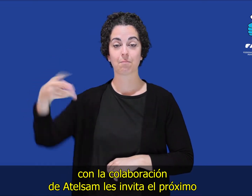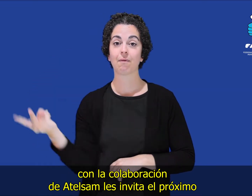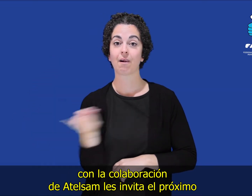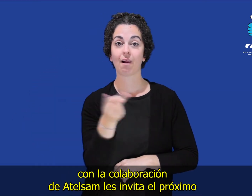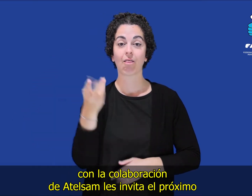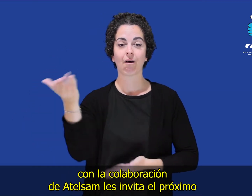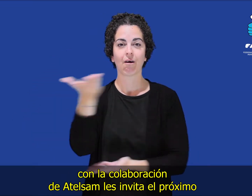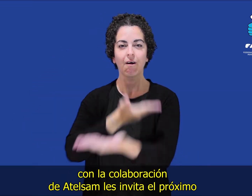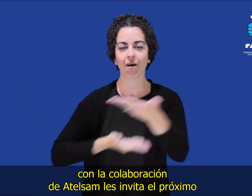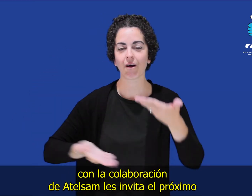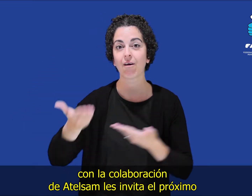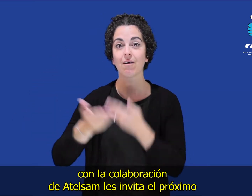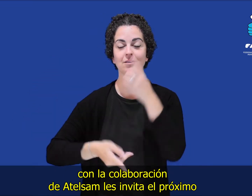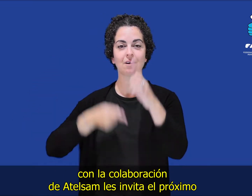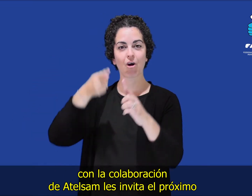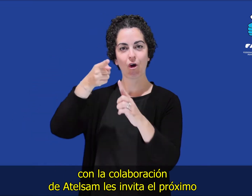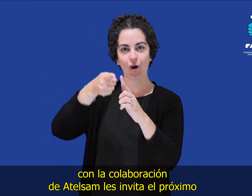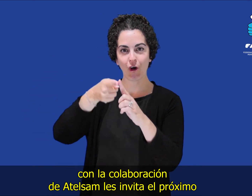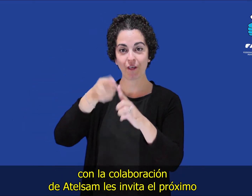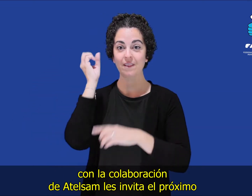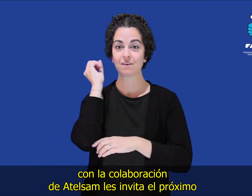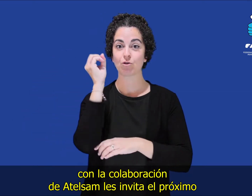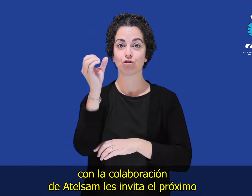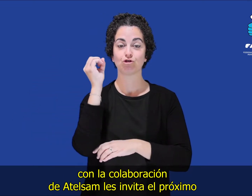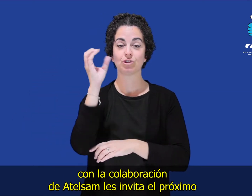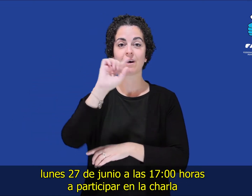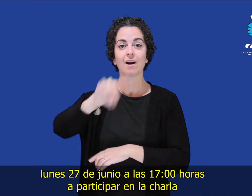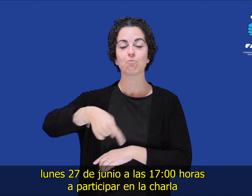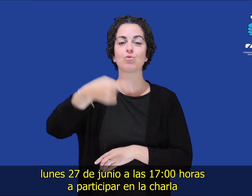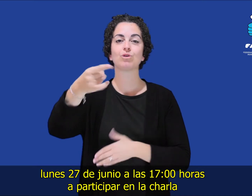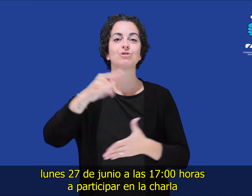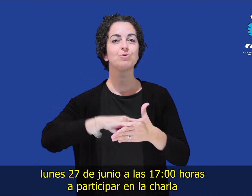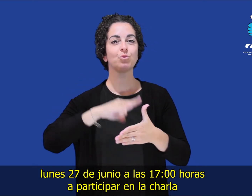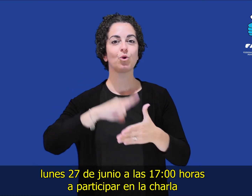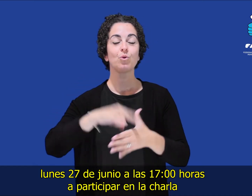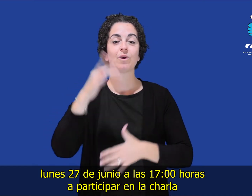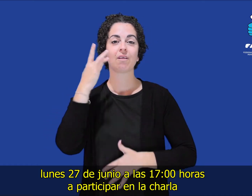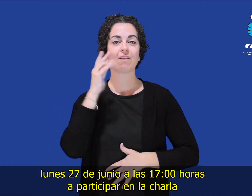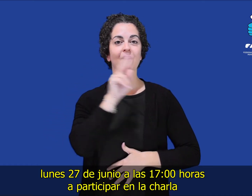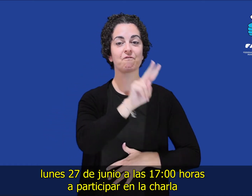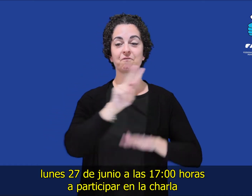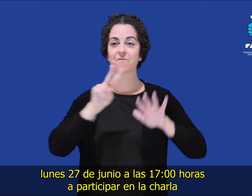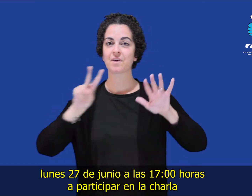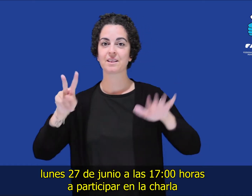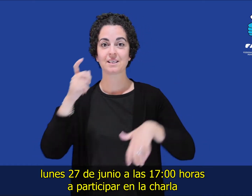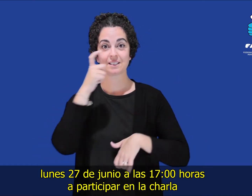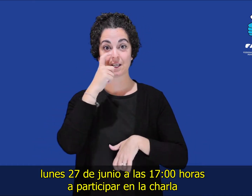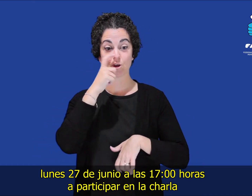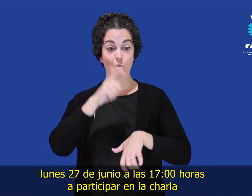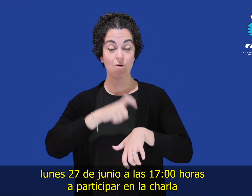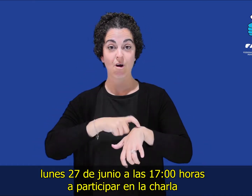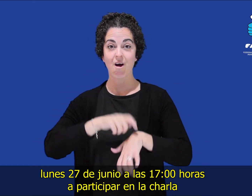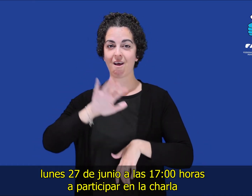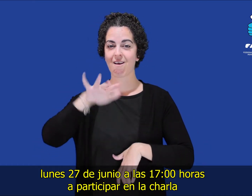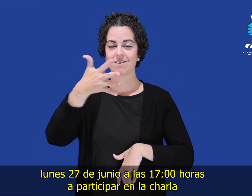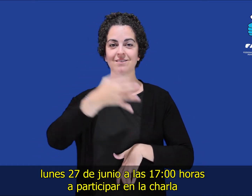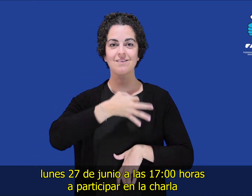ATELSAM les invita el próximo lunes 27 de junio a las 17